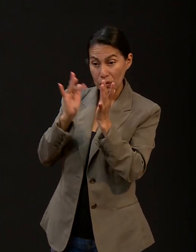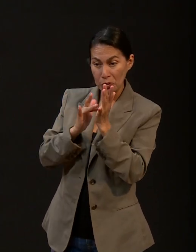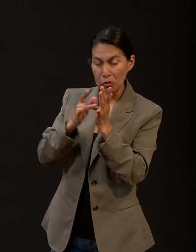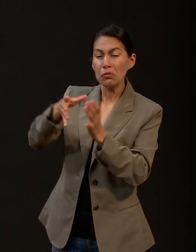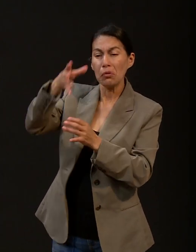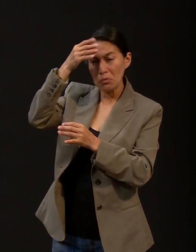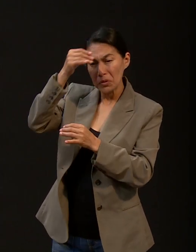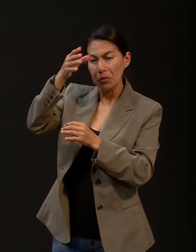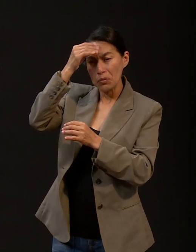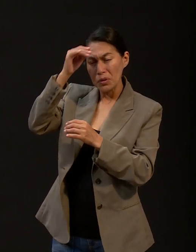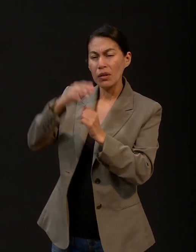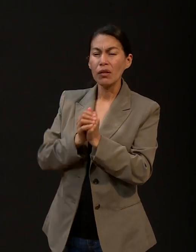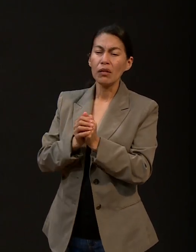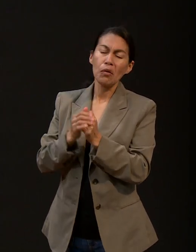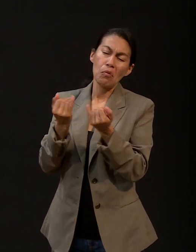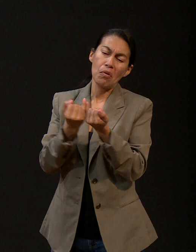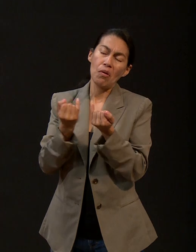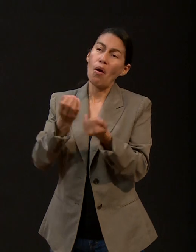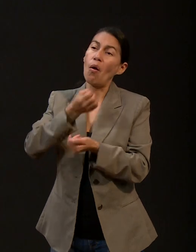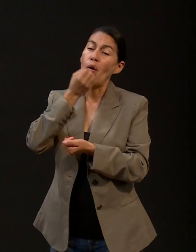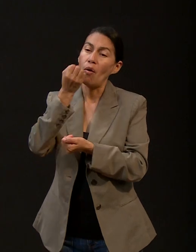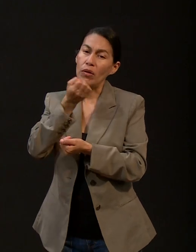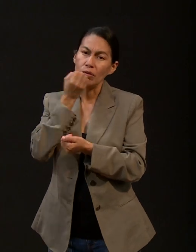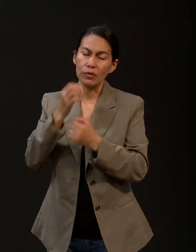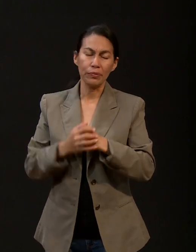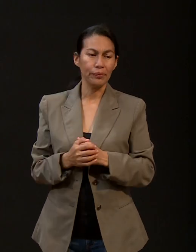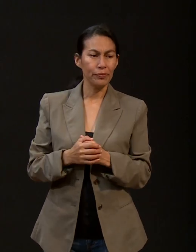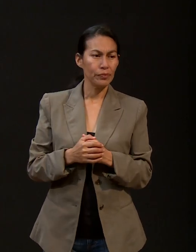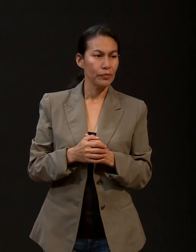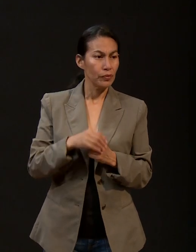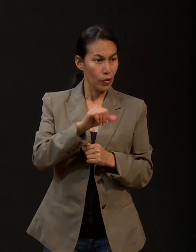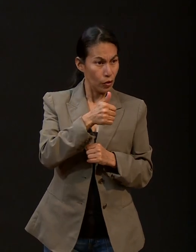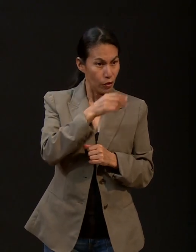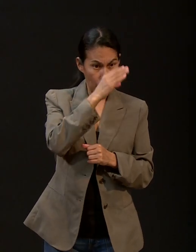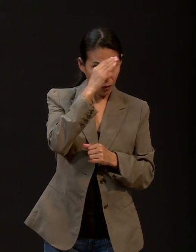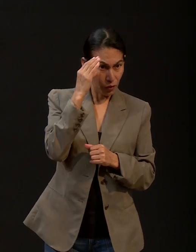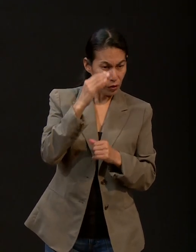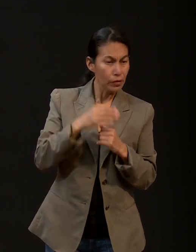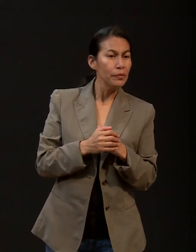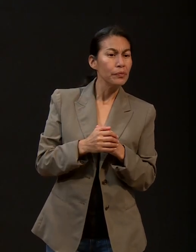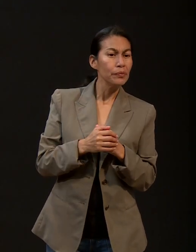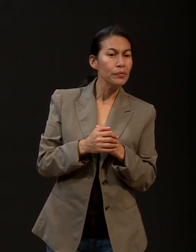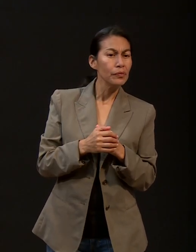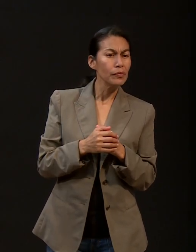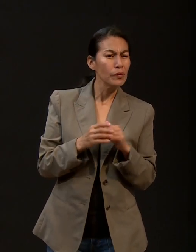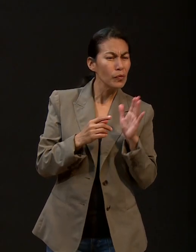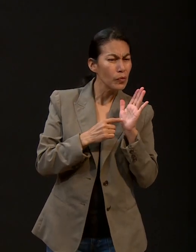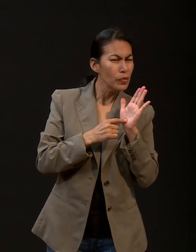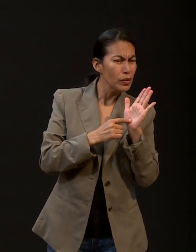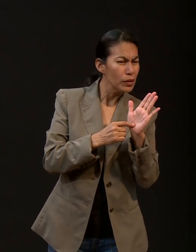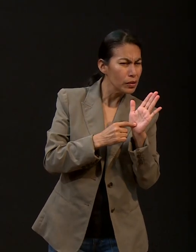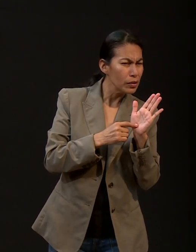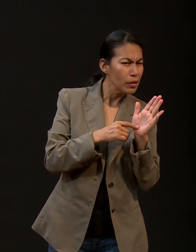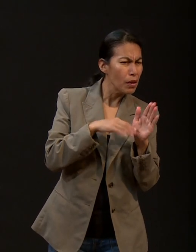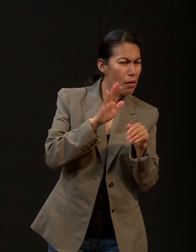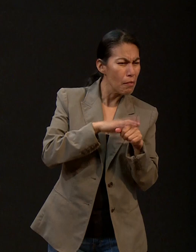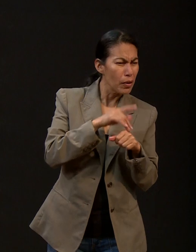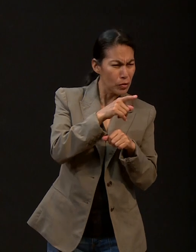Biblia y sobre todo la oración. Amén. Hay otra figura o hay otra foto que ilustra un poquito más de